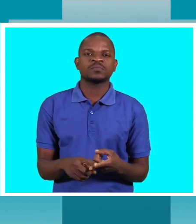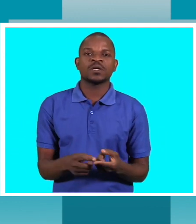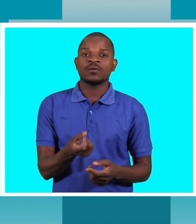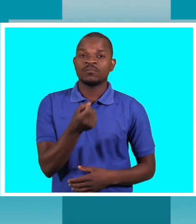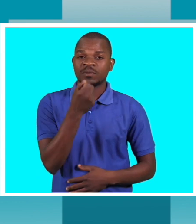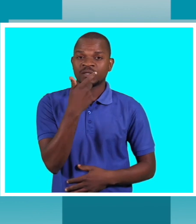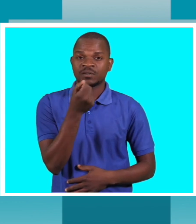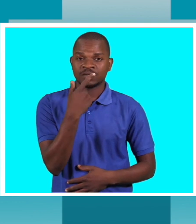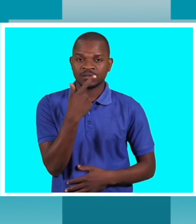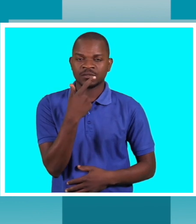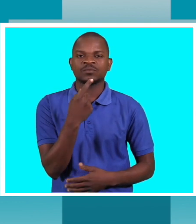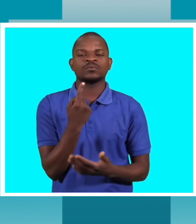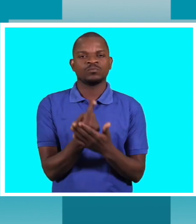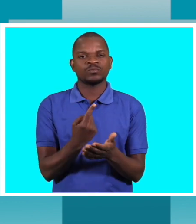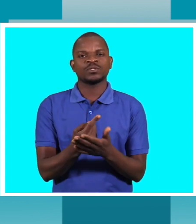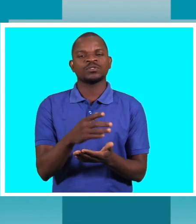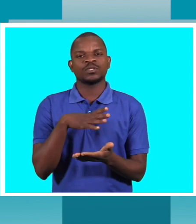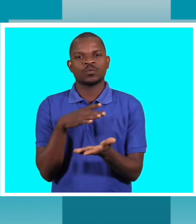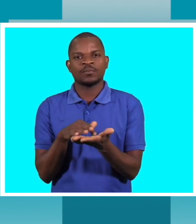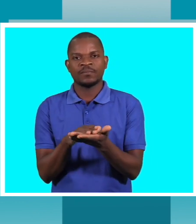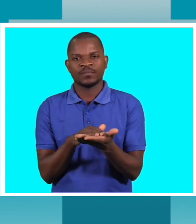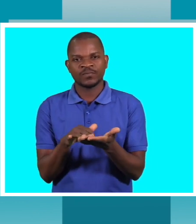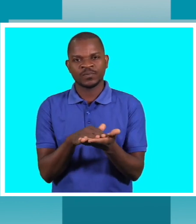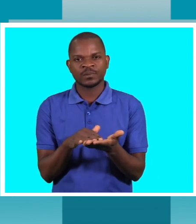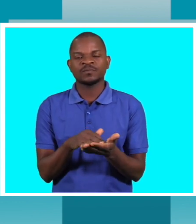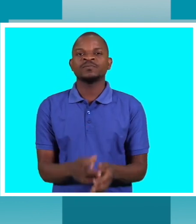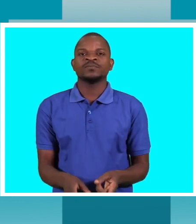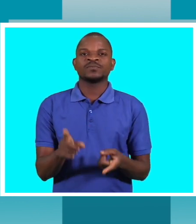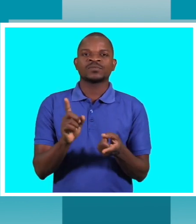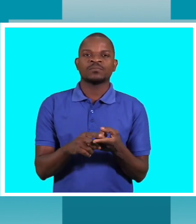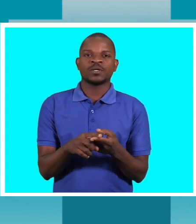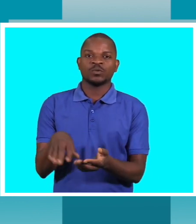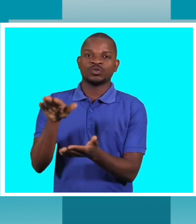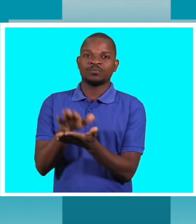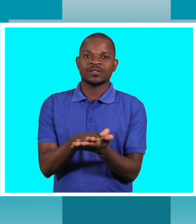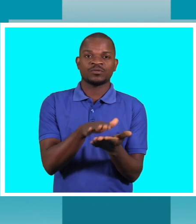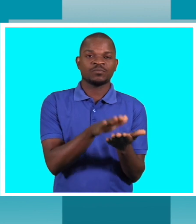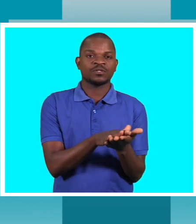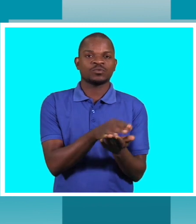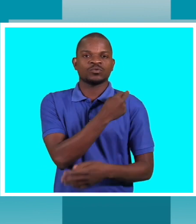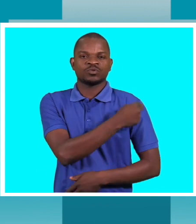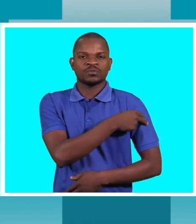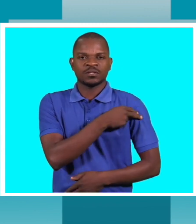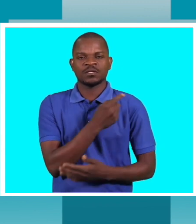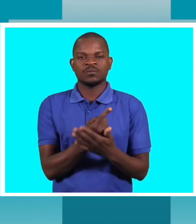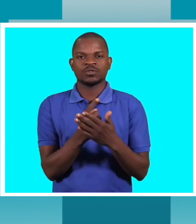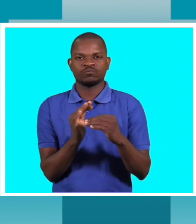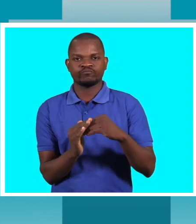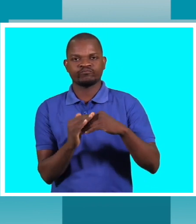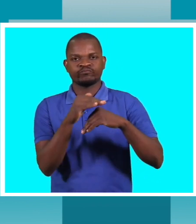medicamentos que haja o rótulo do braio e também dos locais que sejam acessíveis. Imaginamos que há